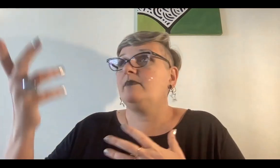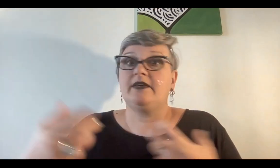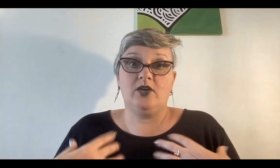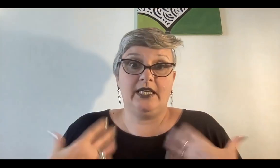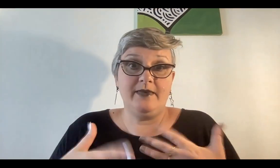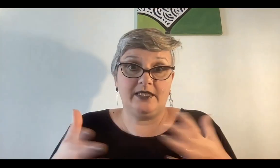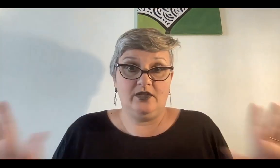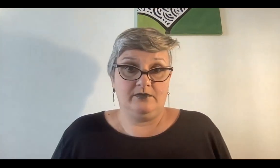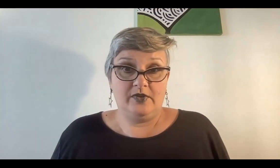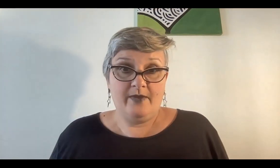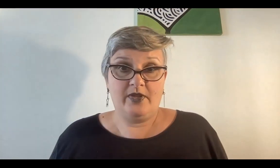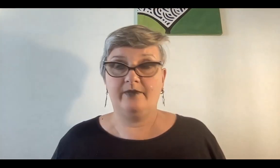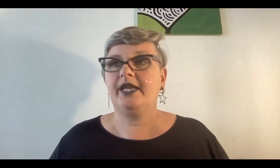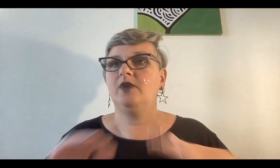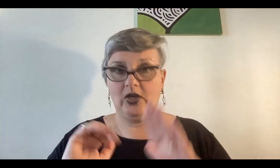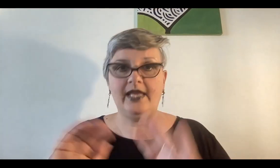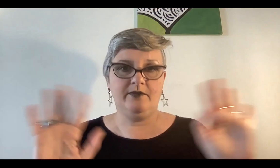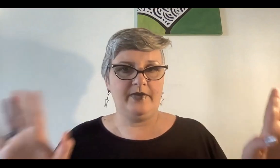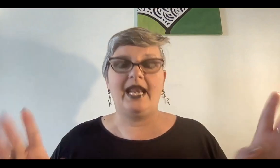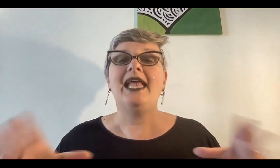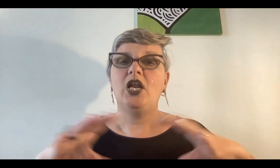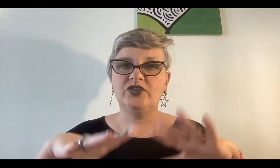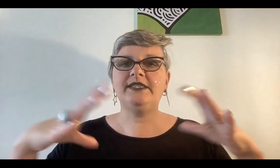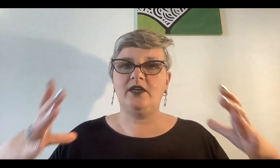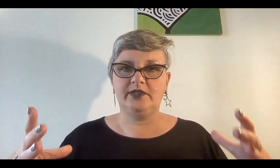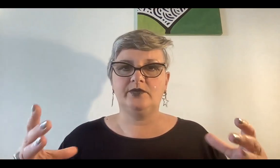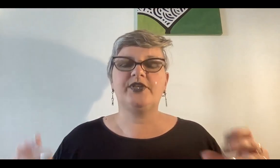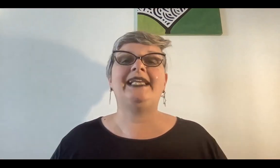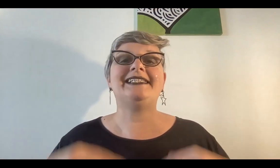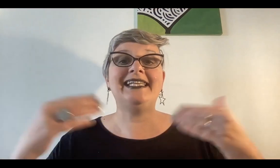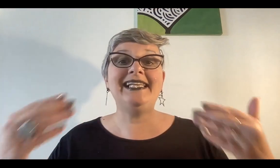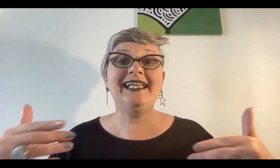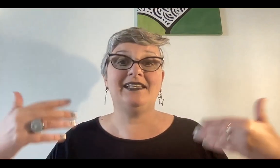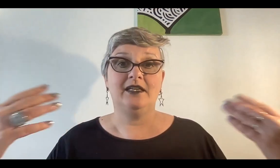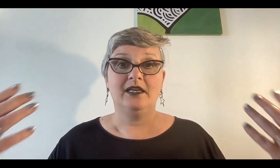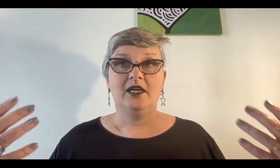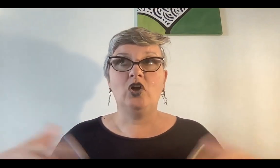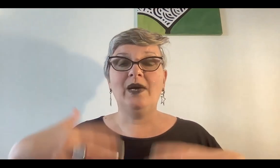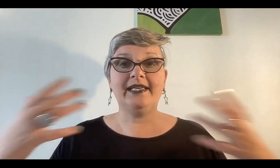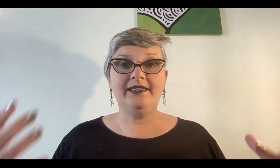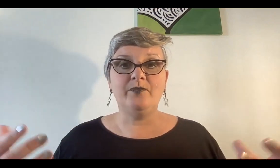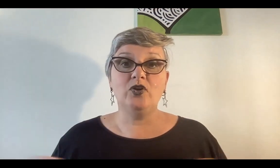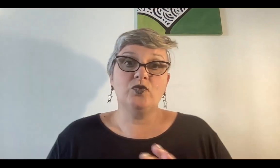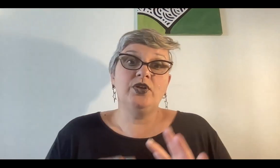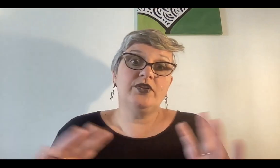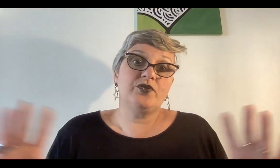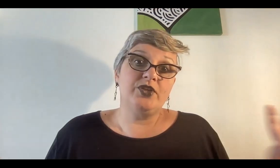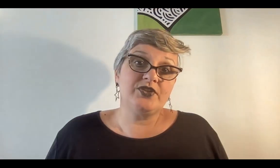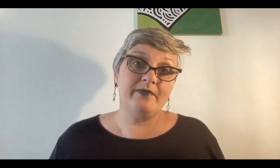lo que pasaba con el clima si no nos moríamos de hambre. ¿Ok? Bien. Los celtas lo institucionalizan y le dan como arquetipo uno de sus dioses